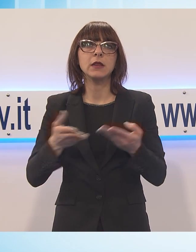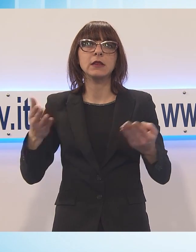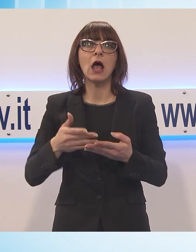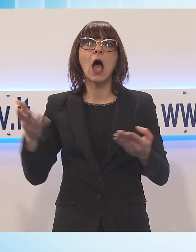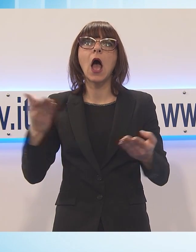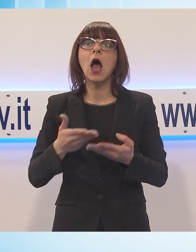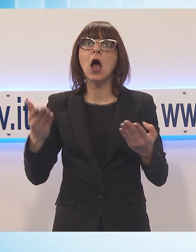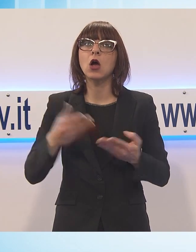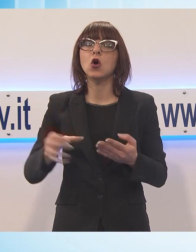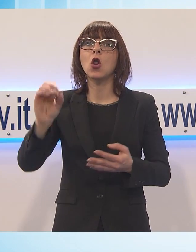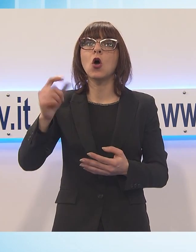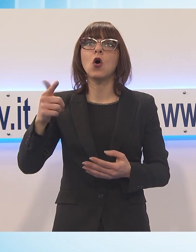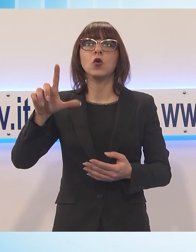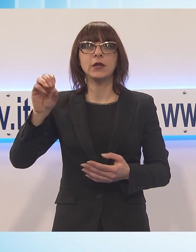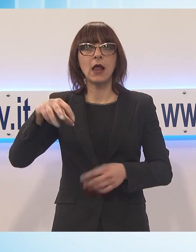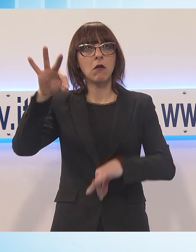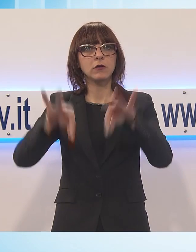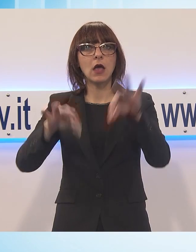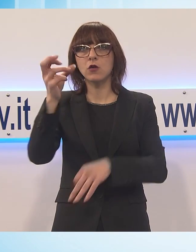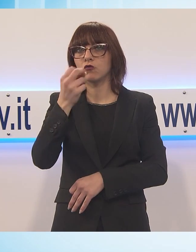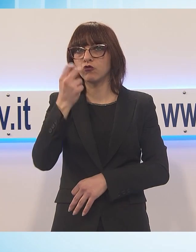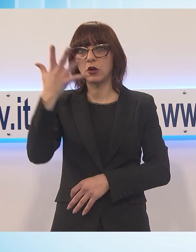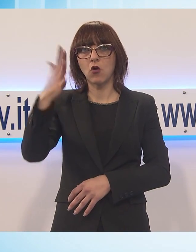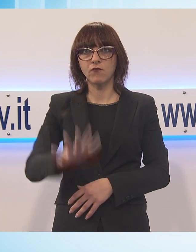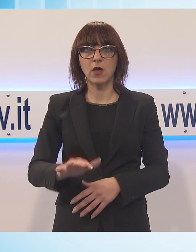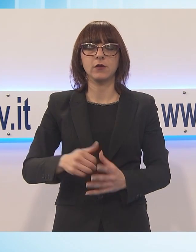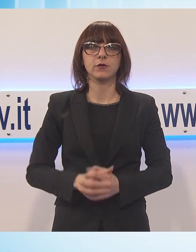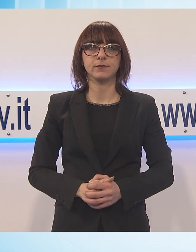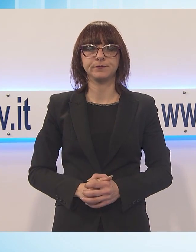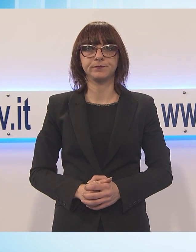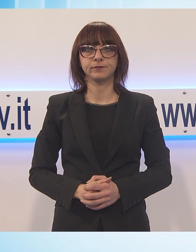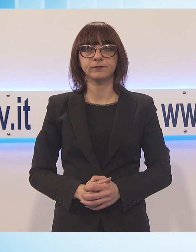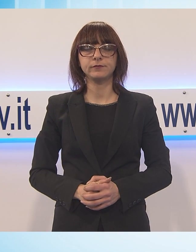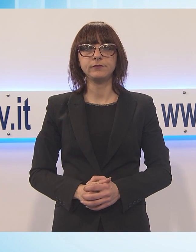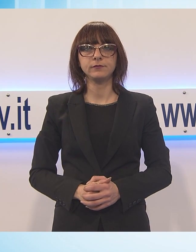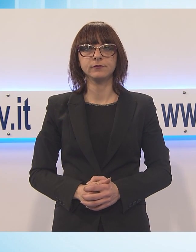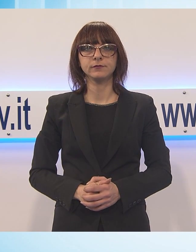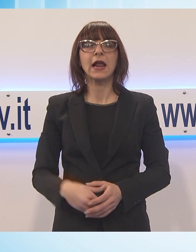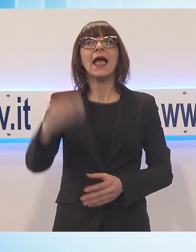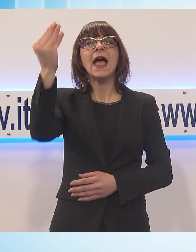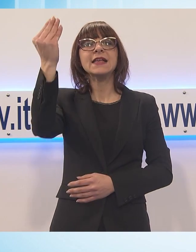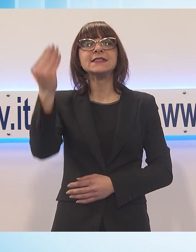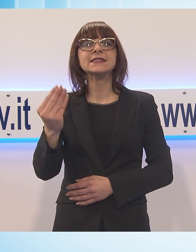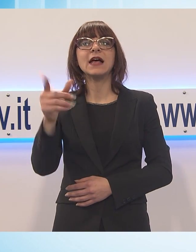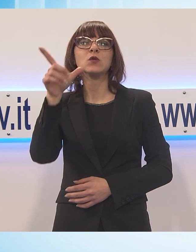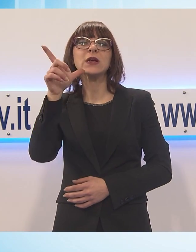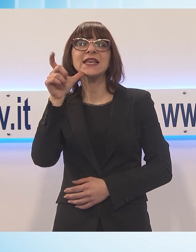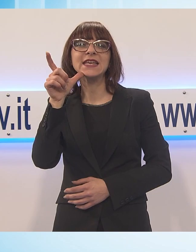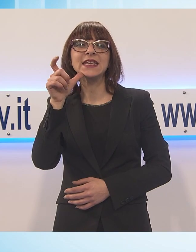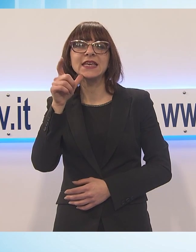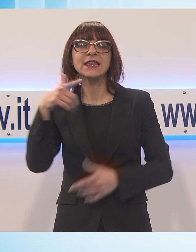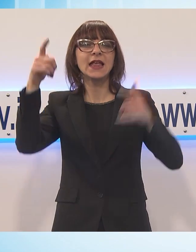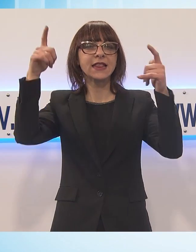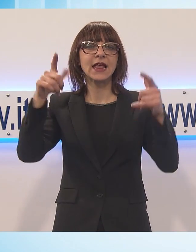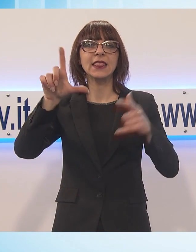Ed ora andiamo nel comune di Borgamozzano, a Doneta, dove è stata restaurata la statua linea di Santa